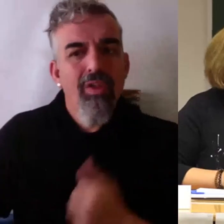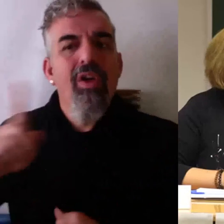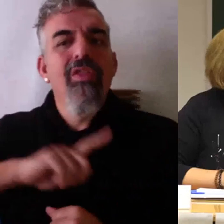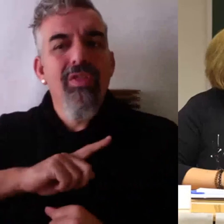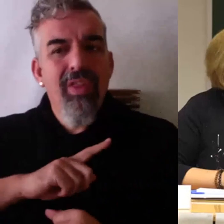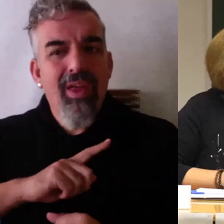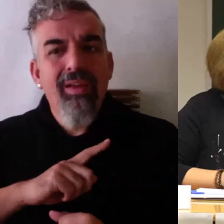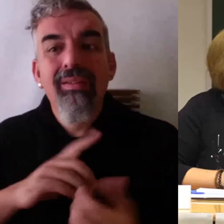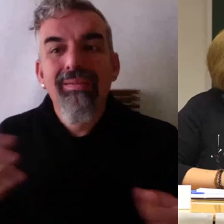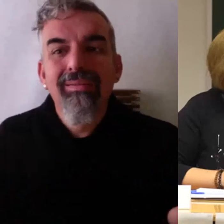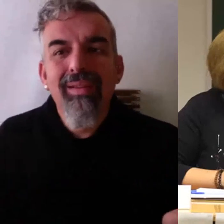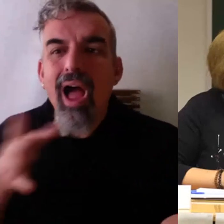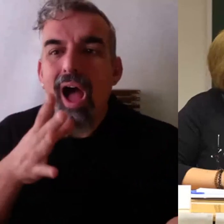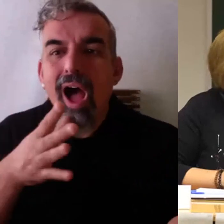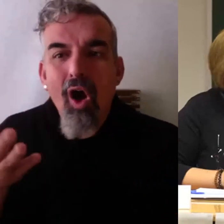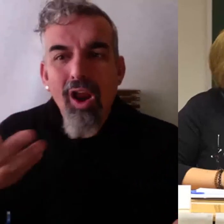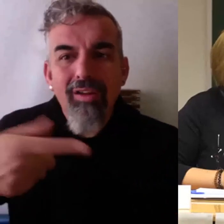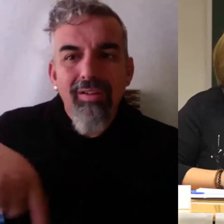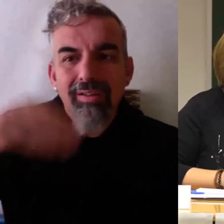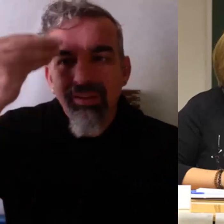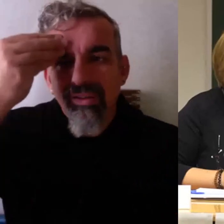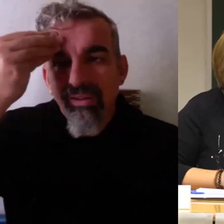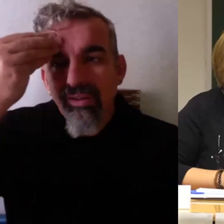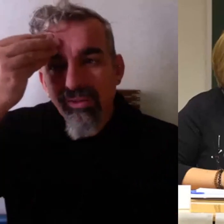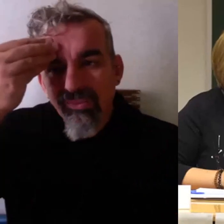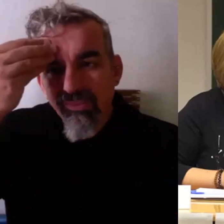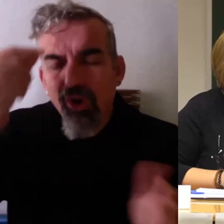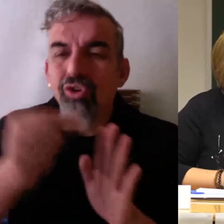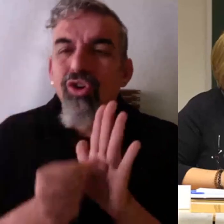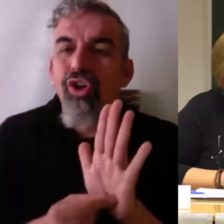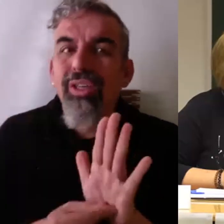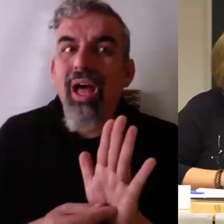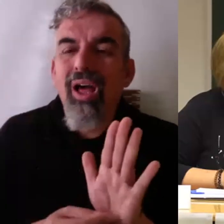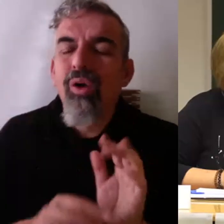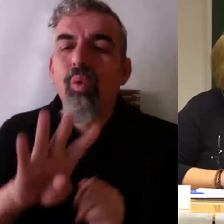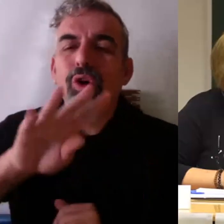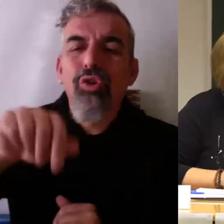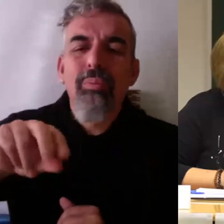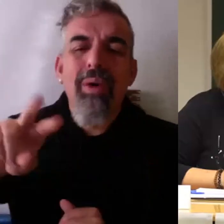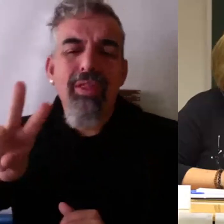¿Con qué os quedáis? ¿Con el 4,2? ¿Con el 3,7?